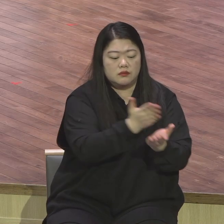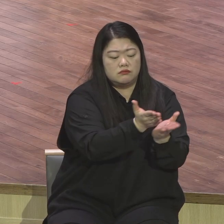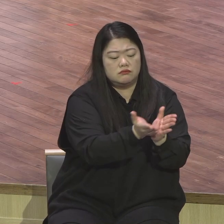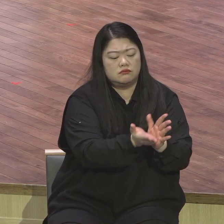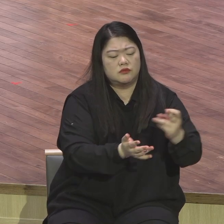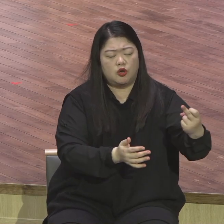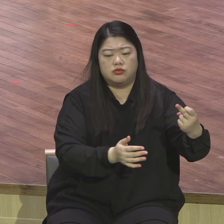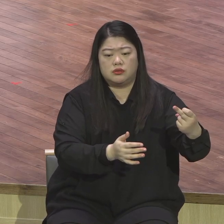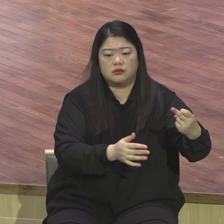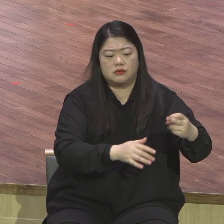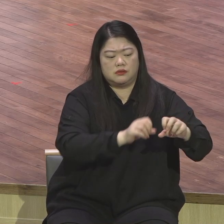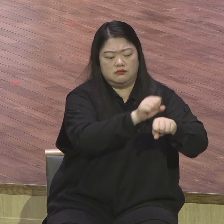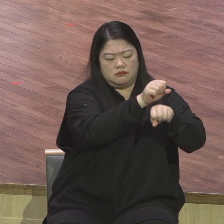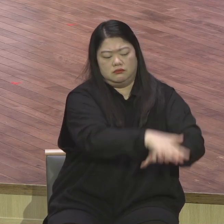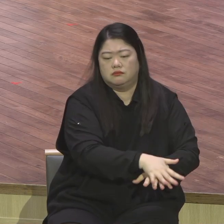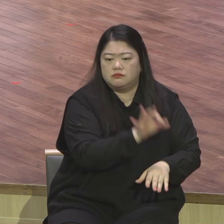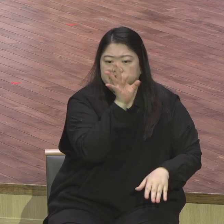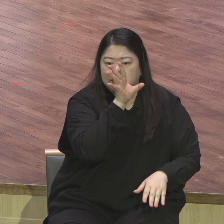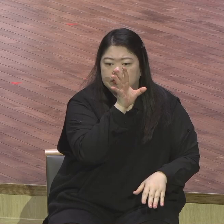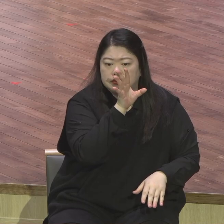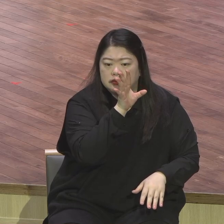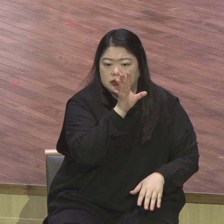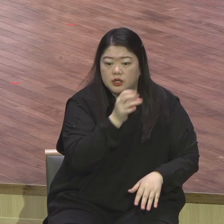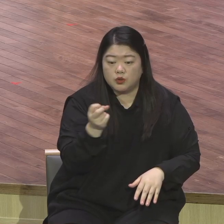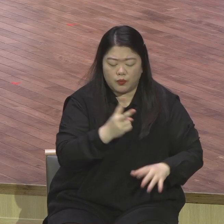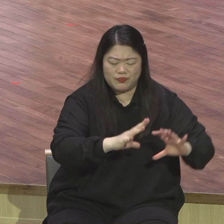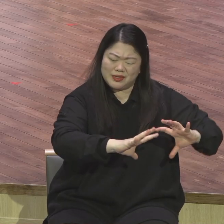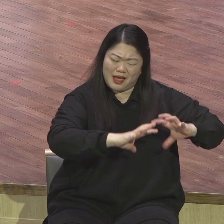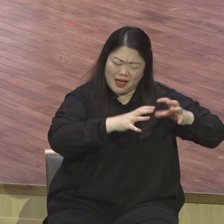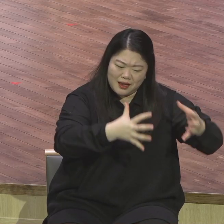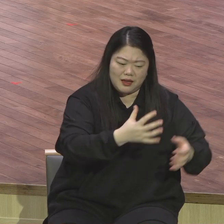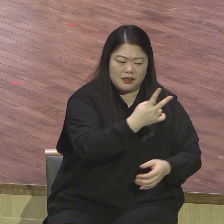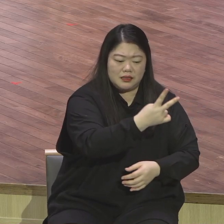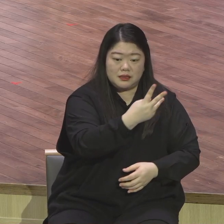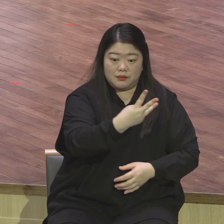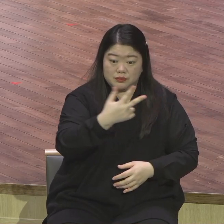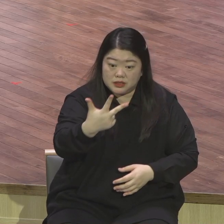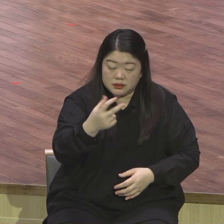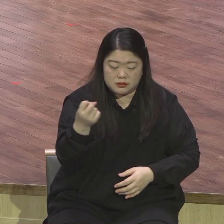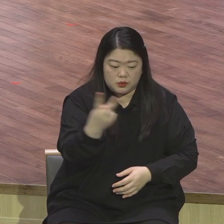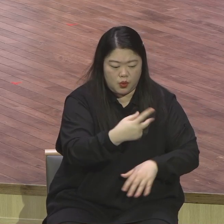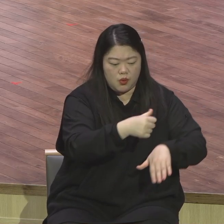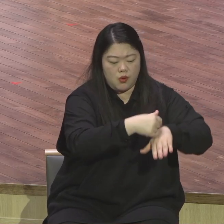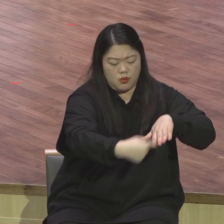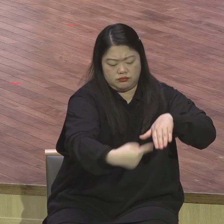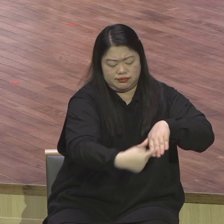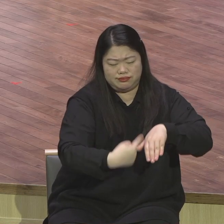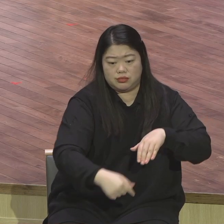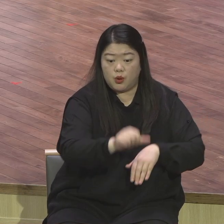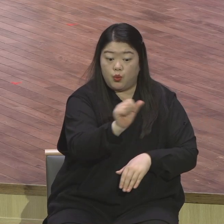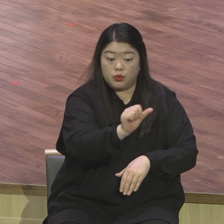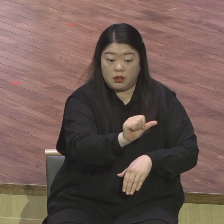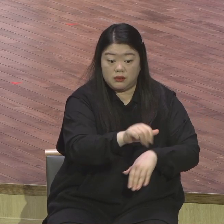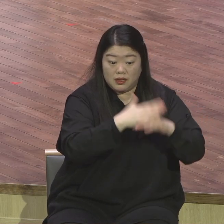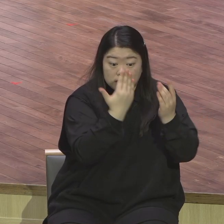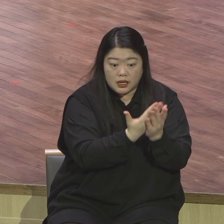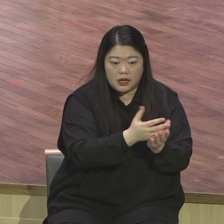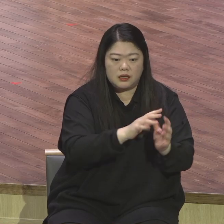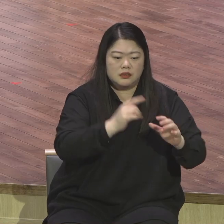종족이 여기 꽁꽁 묶여 있어요 꽁꽁 묶여 있다고요 묶인 줄도 몰라요 더 비참하죠 모르니까